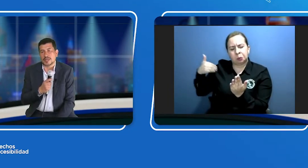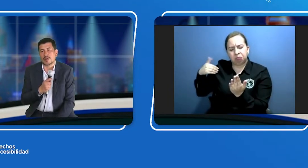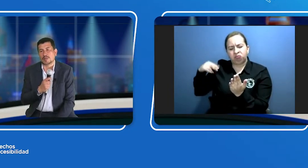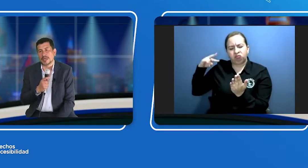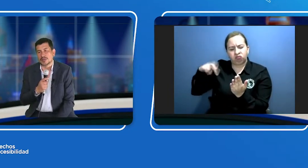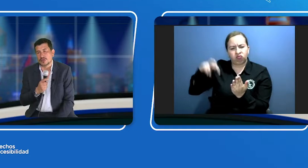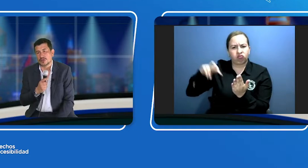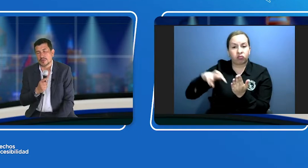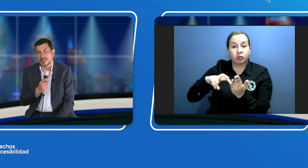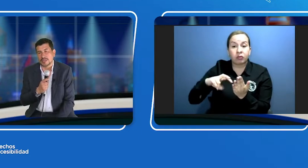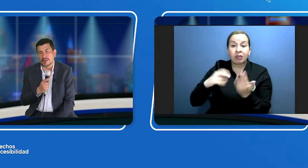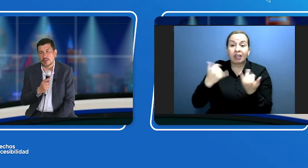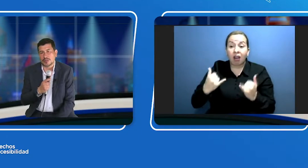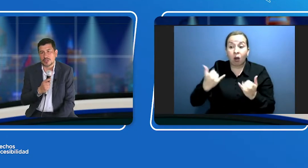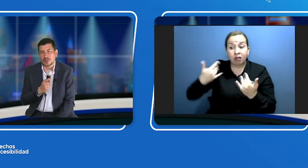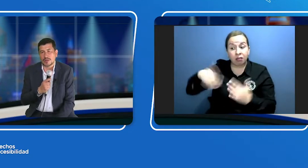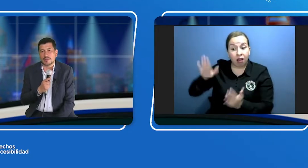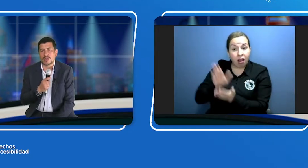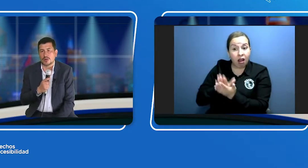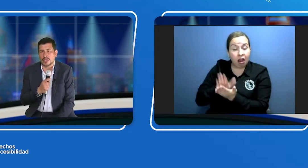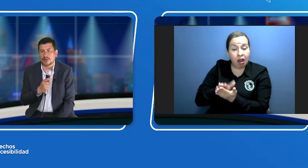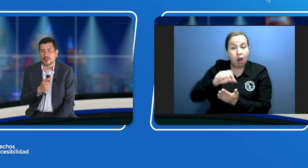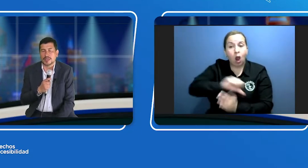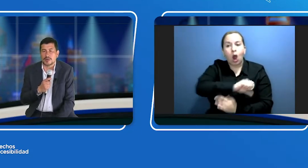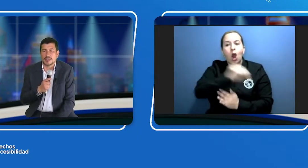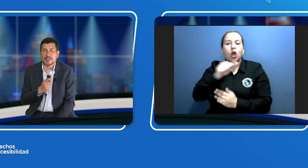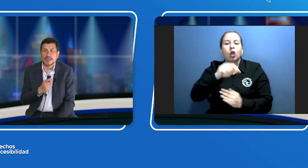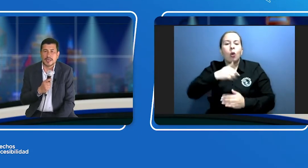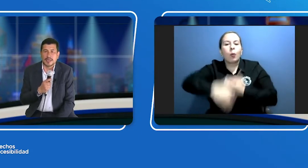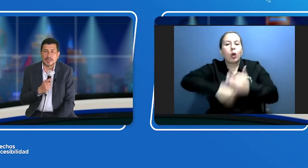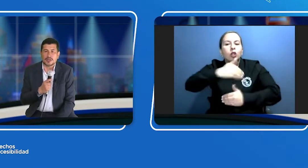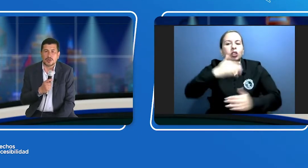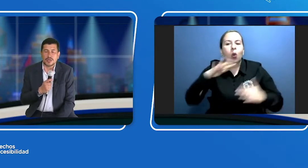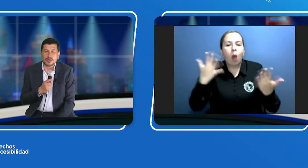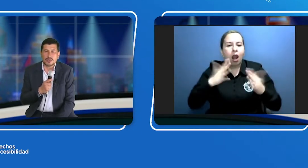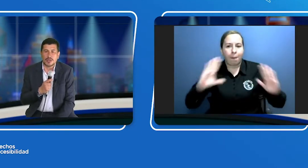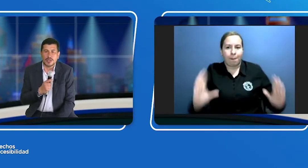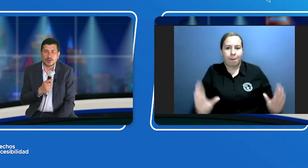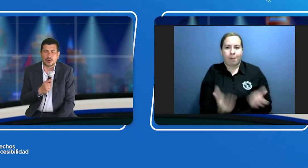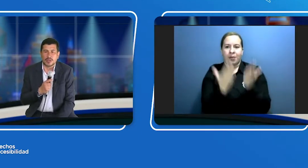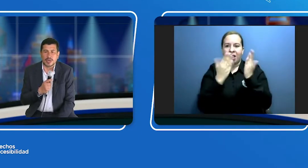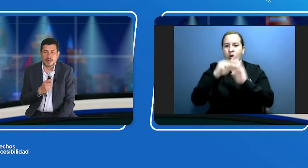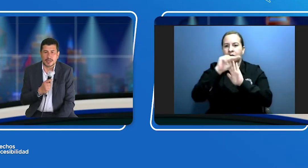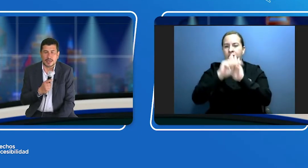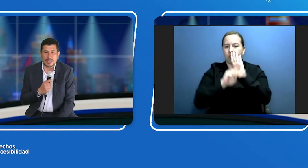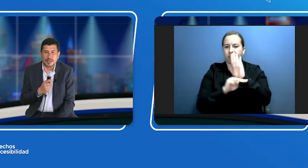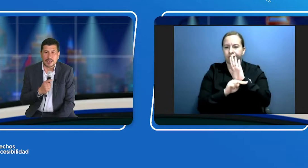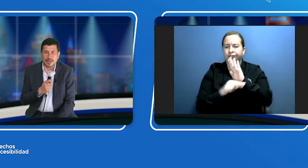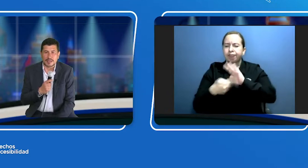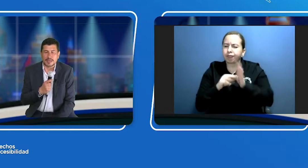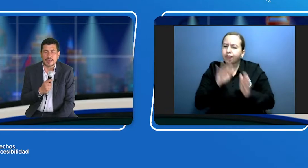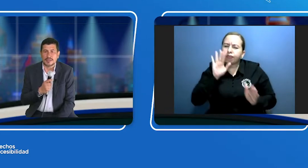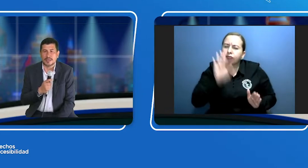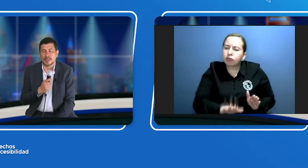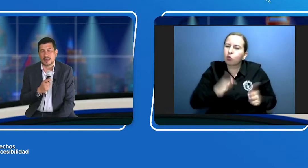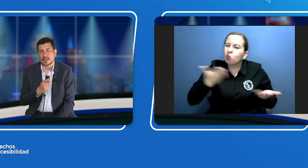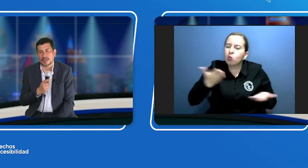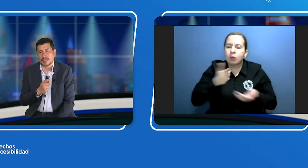compilación normativa, en un proceso de mejora normativa. Esto es una metodología que tiene la CRC, que además